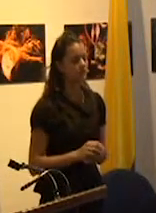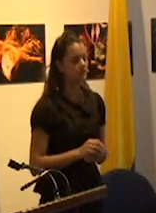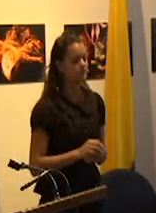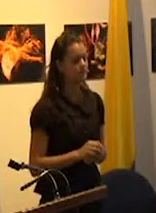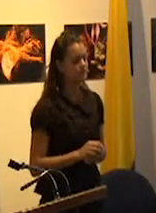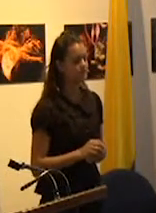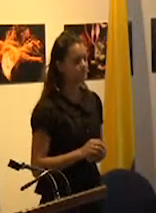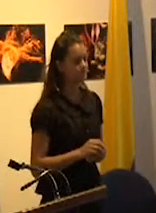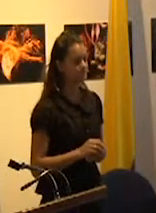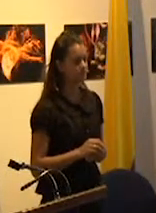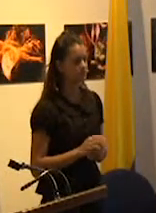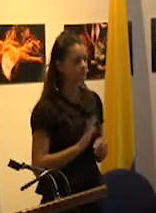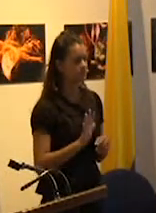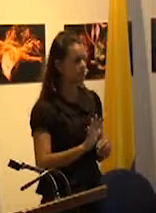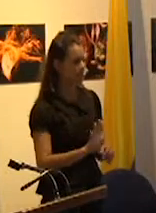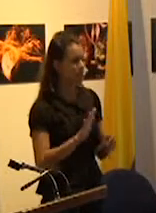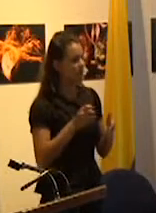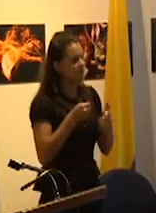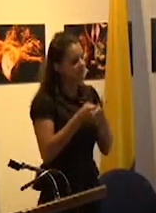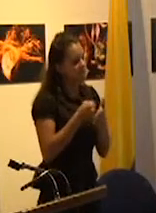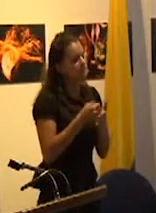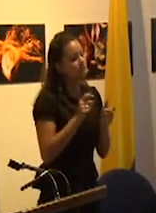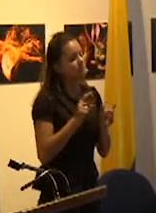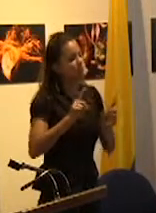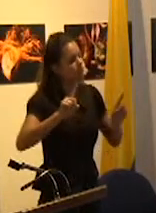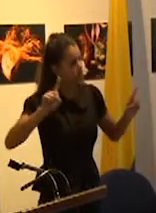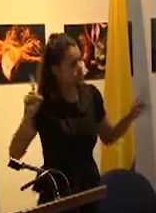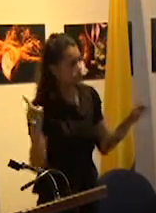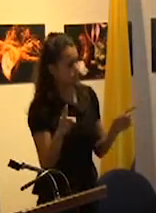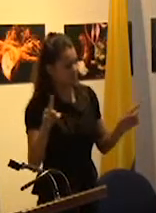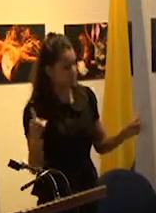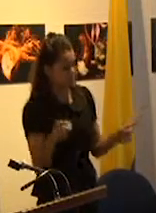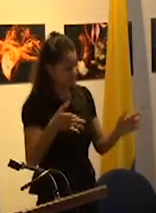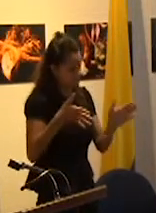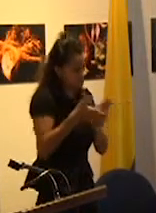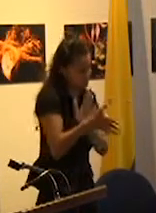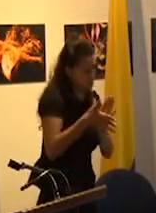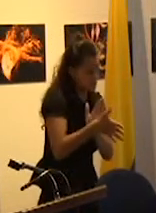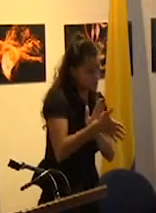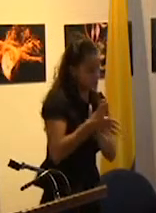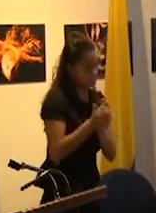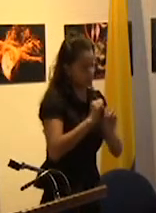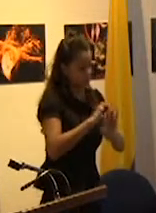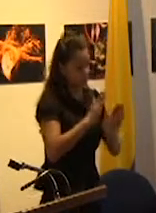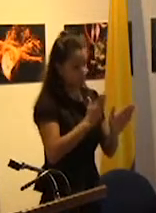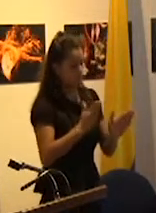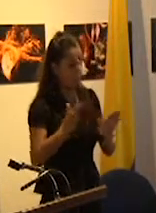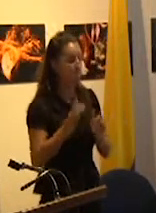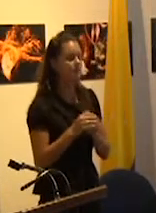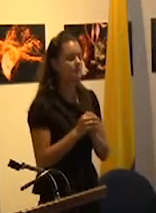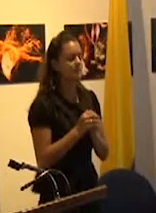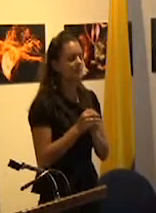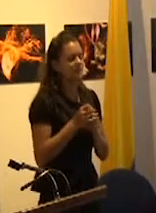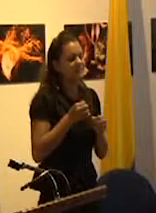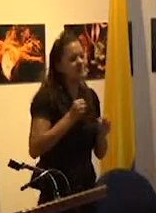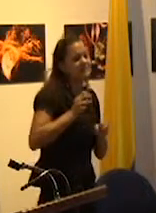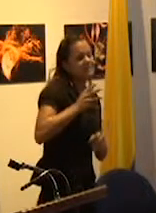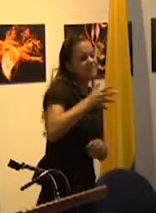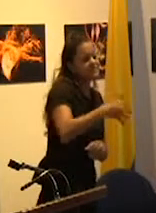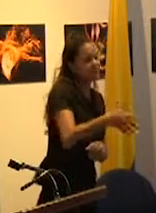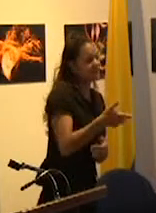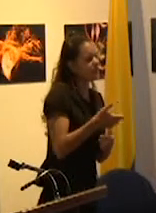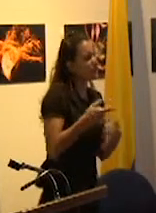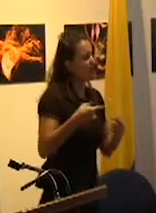y también a los efectos de sintetizar podemos describirlo como una tensión entre